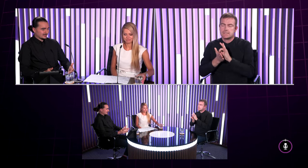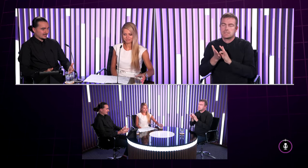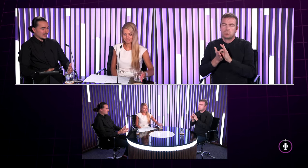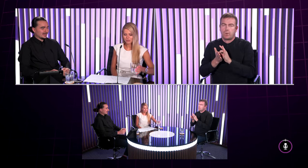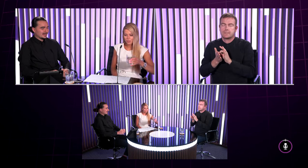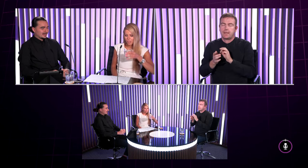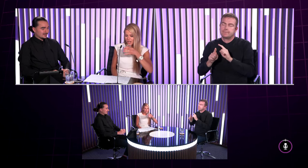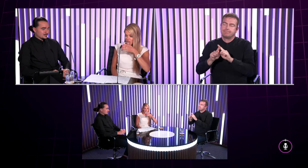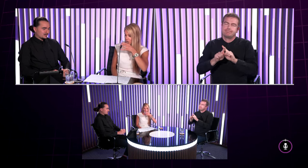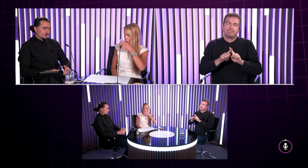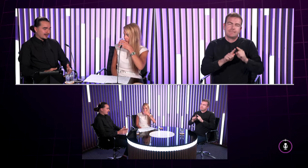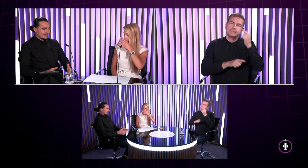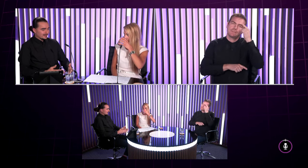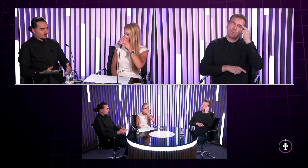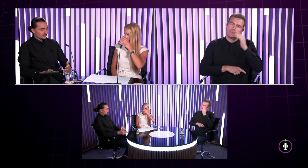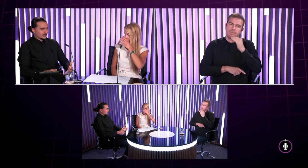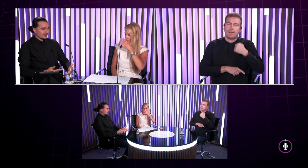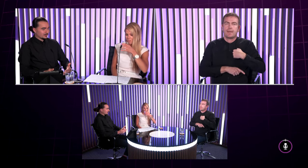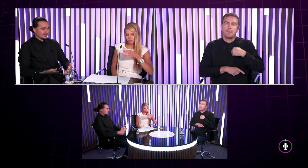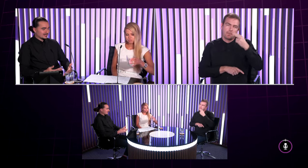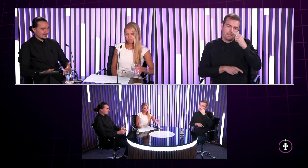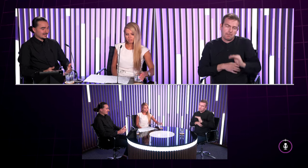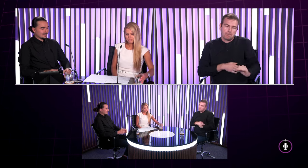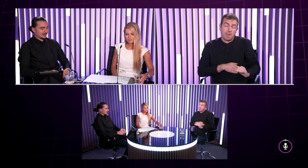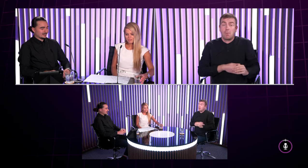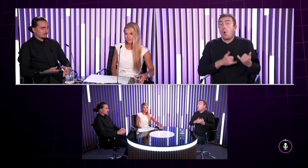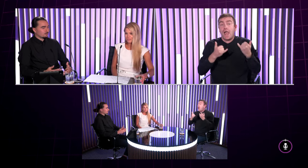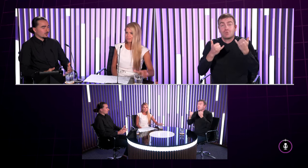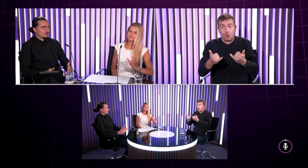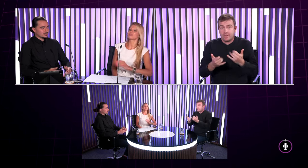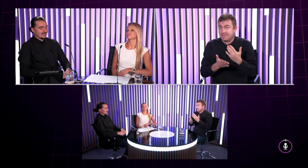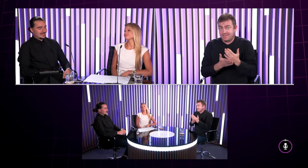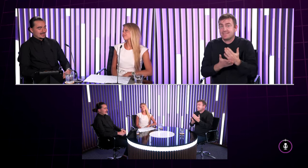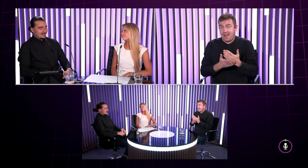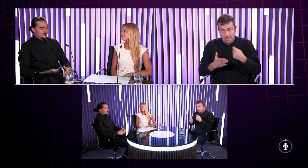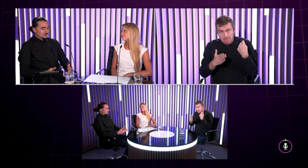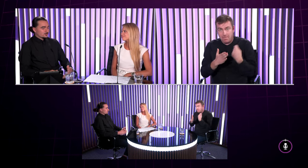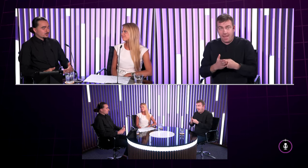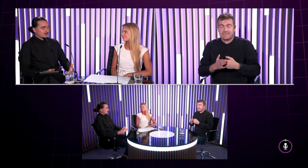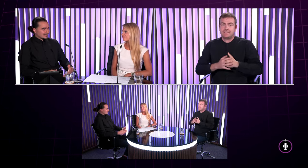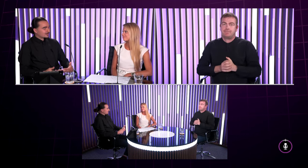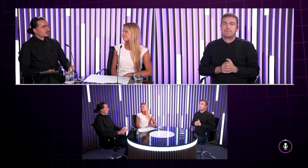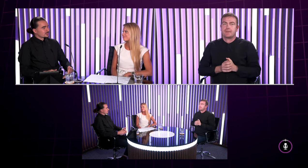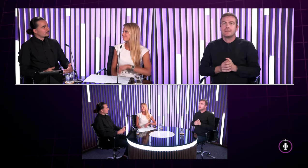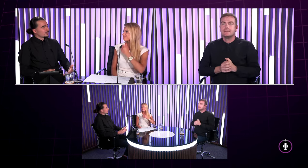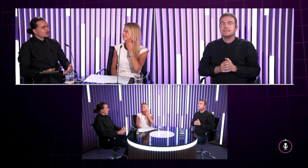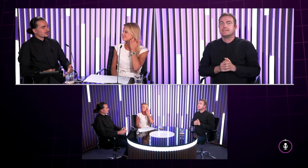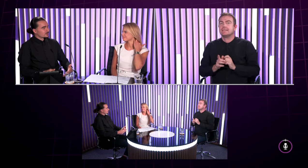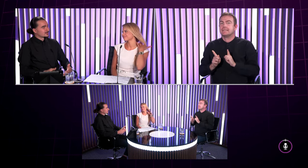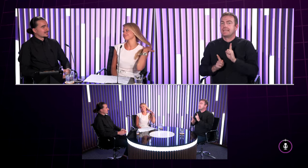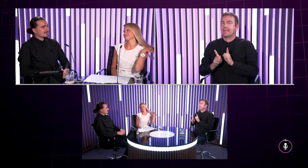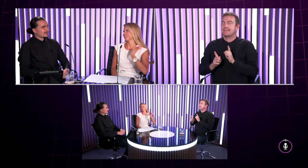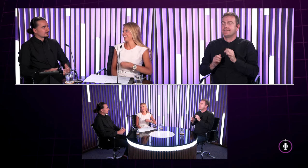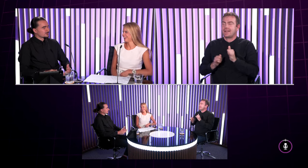som bol teda malý tak sa pri za mnom mali tak ono to možno trvá aj doteraz keď niekedy mám také teda pochybnosti tak skúšam sa im tam že či tí moje